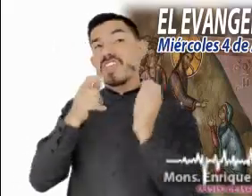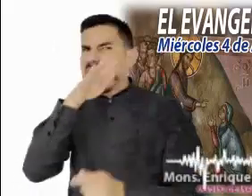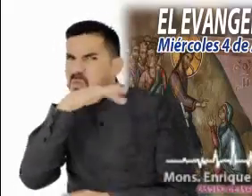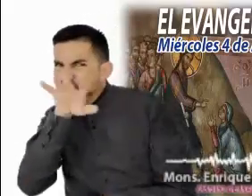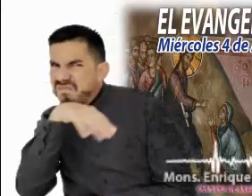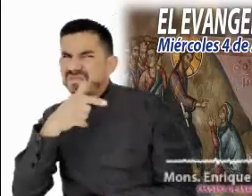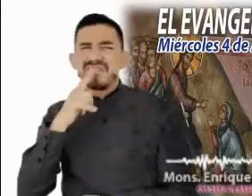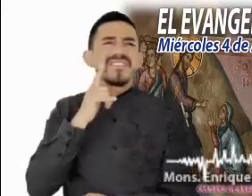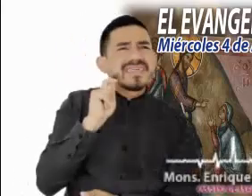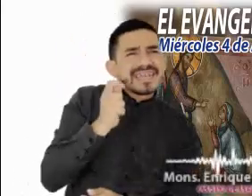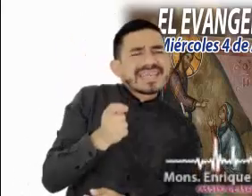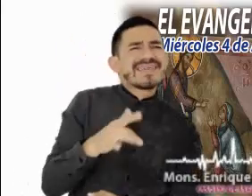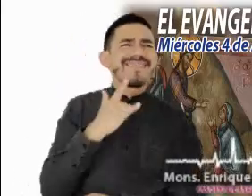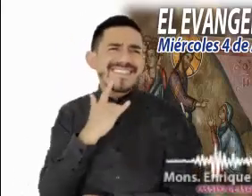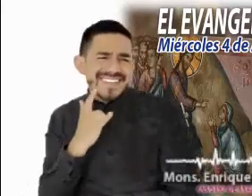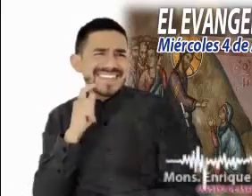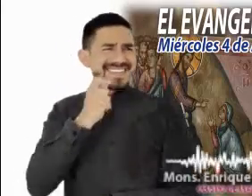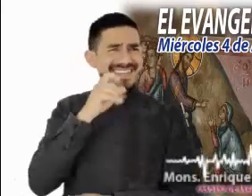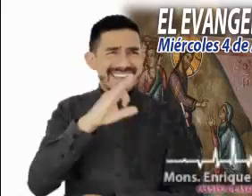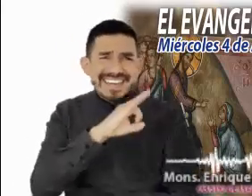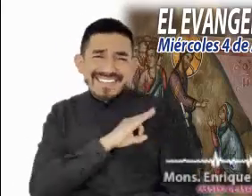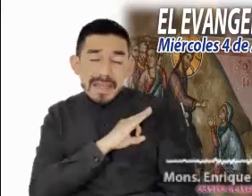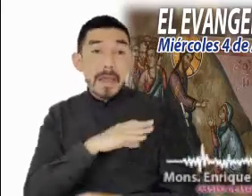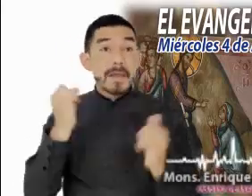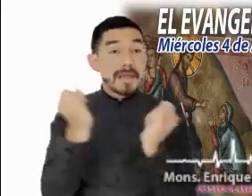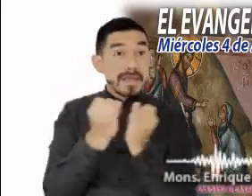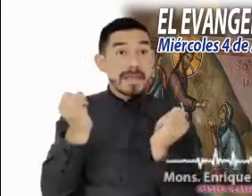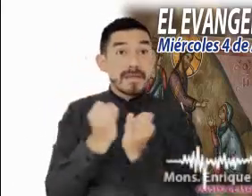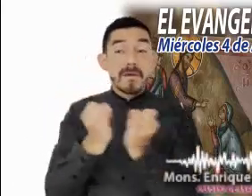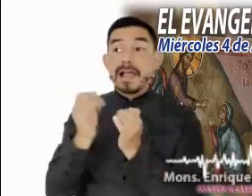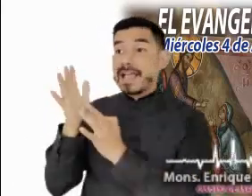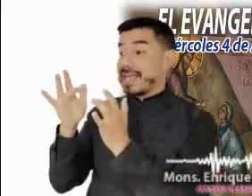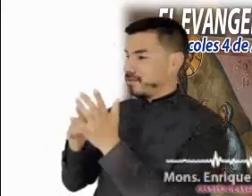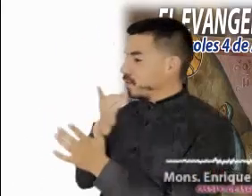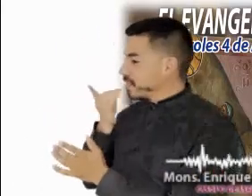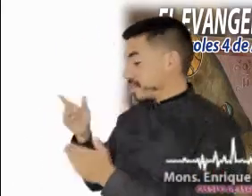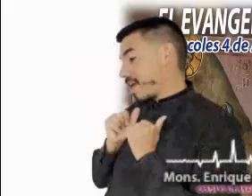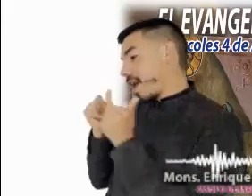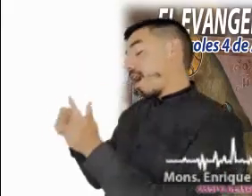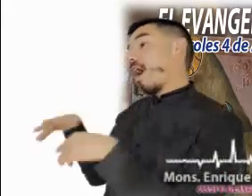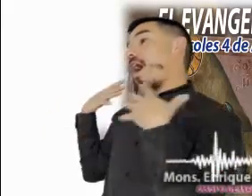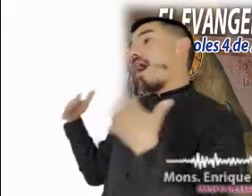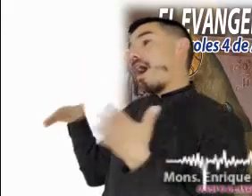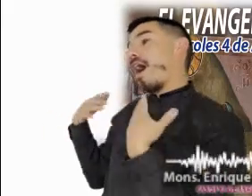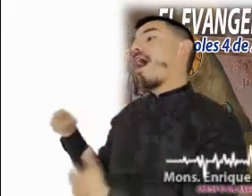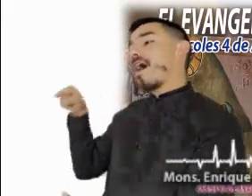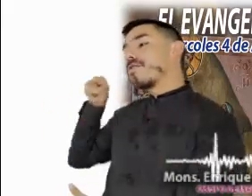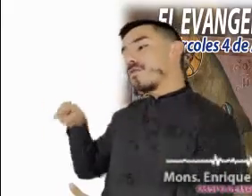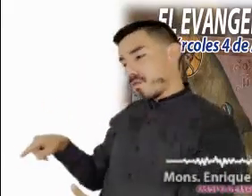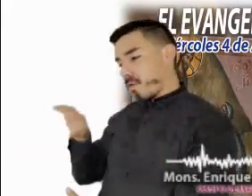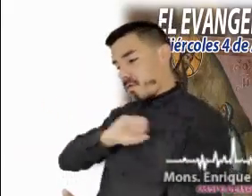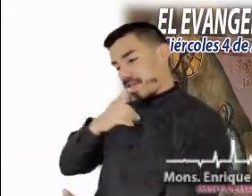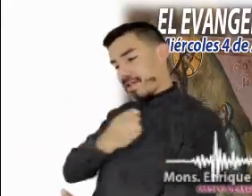es atrevimiento, es fe. Y así también recibe la más grande alabanza de Jesús y